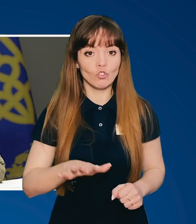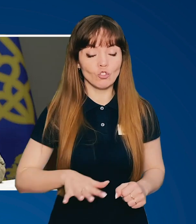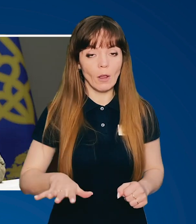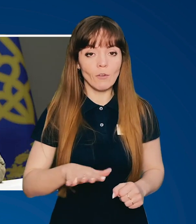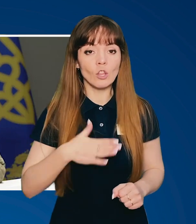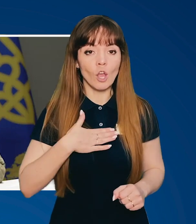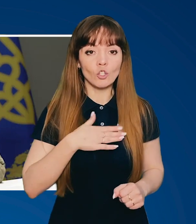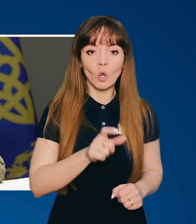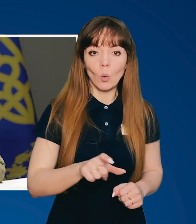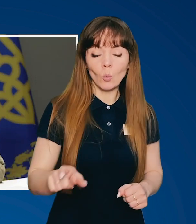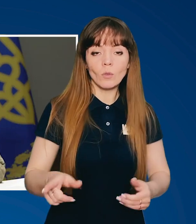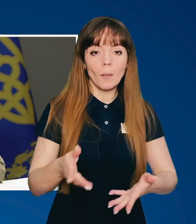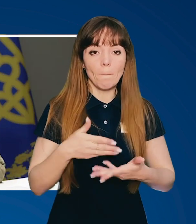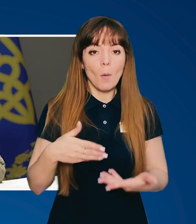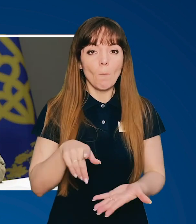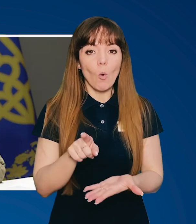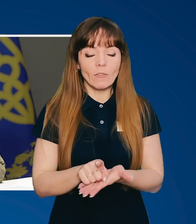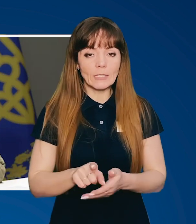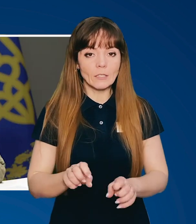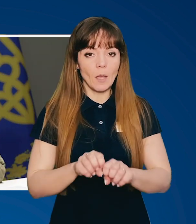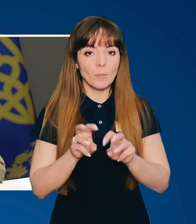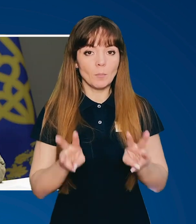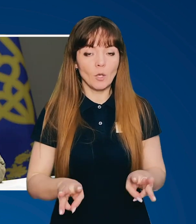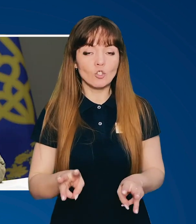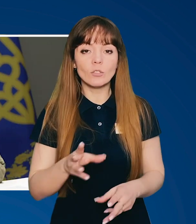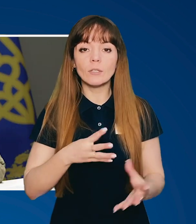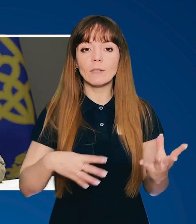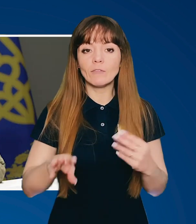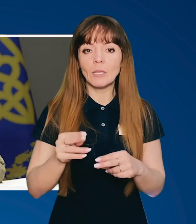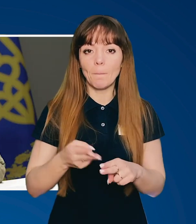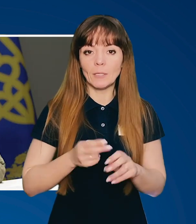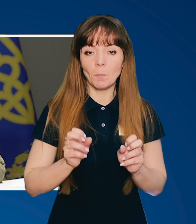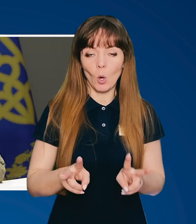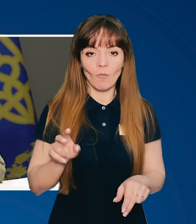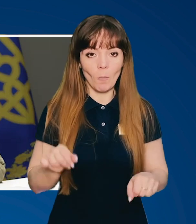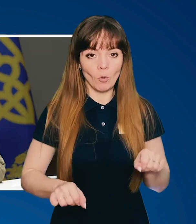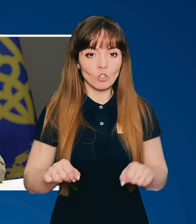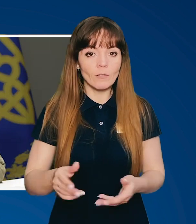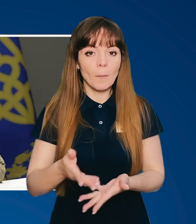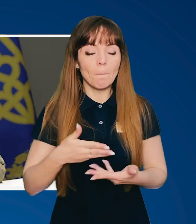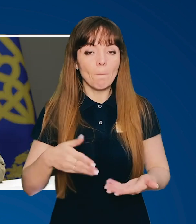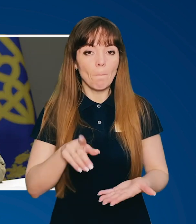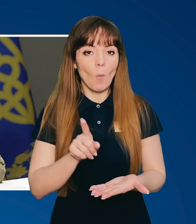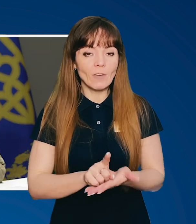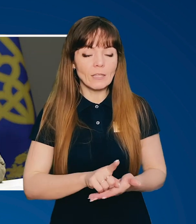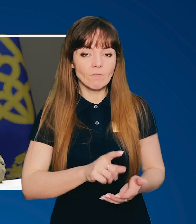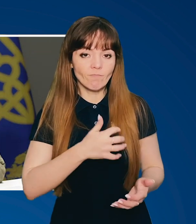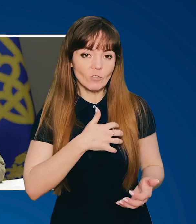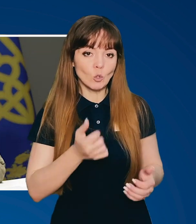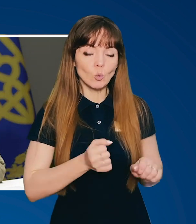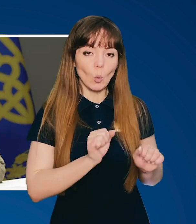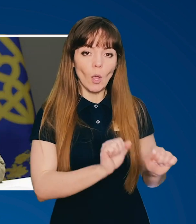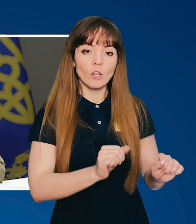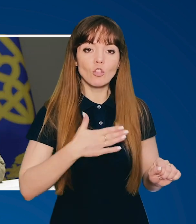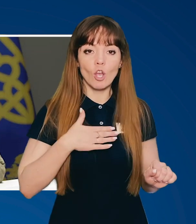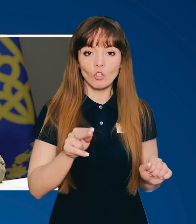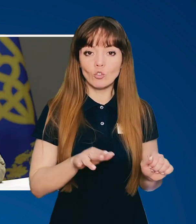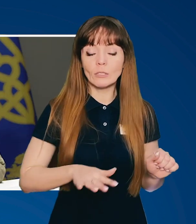держава, наші люди. Ми повинні забезпечити всі безпекові можливості. Ми повинні відстояти нашу землю,